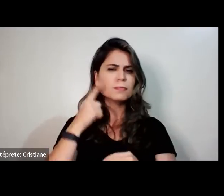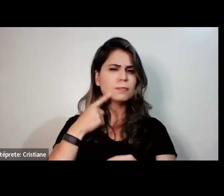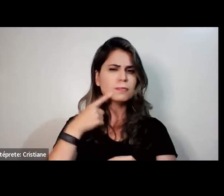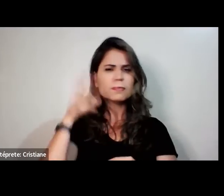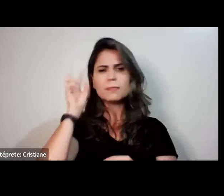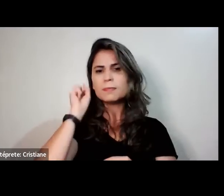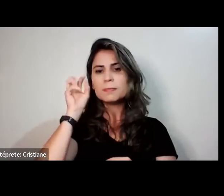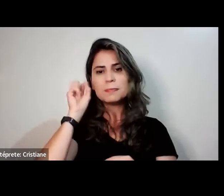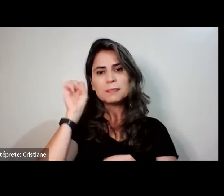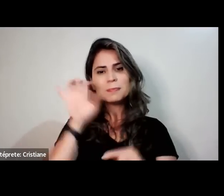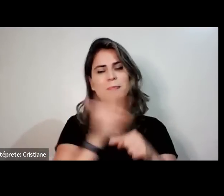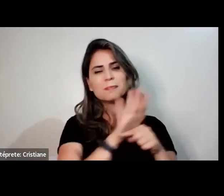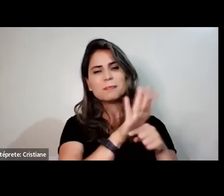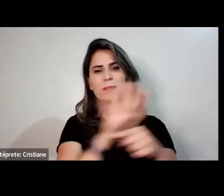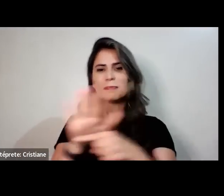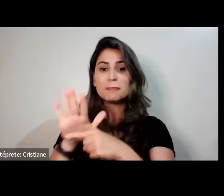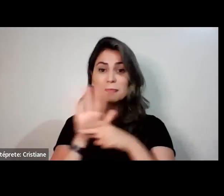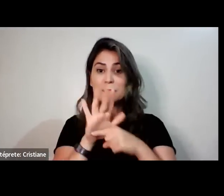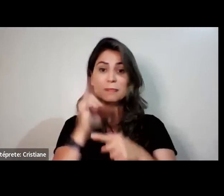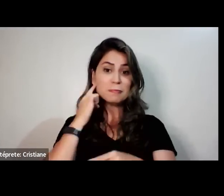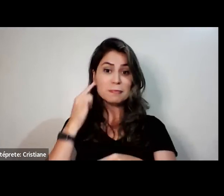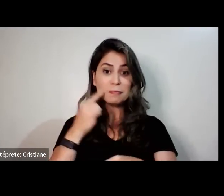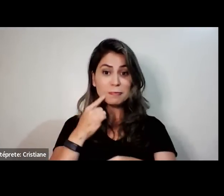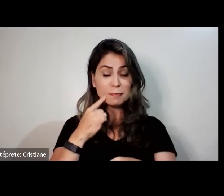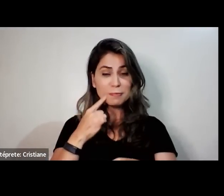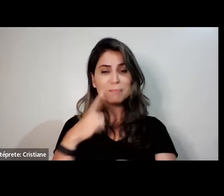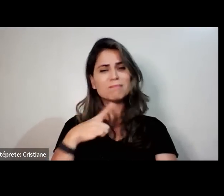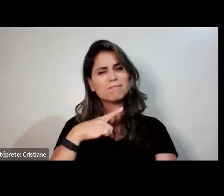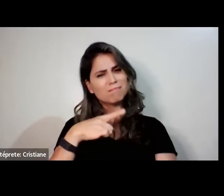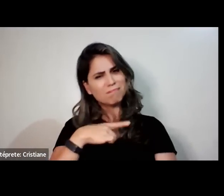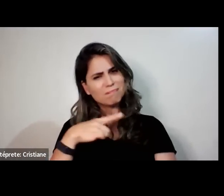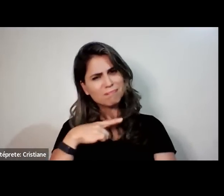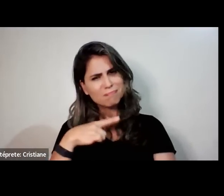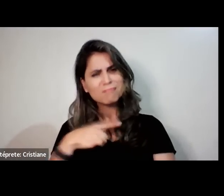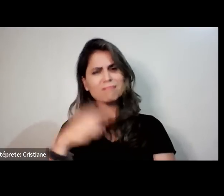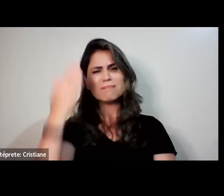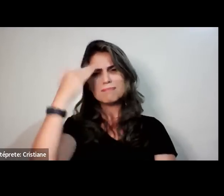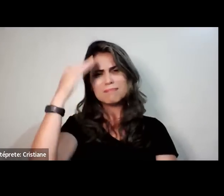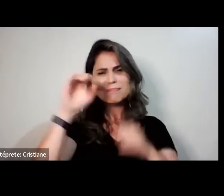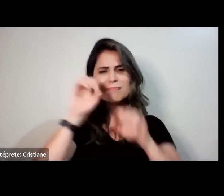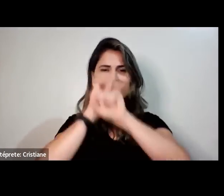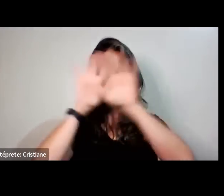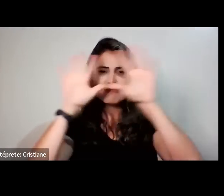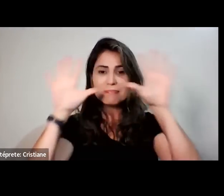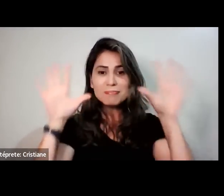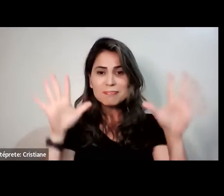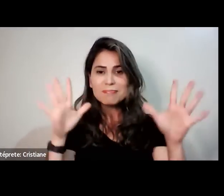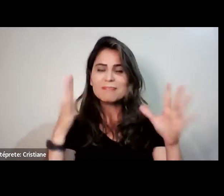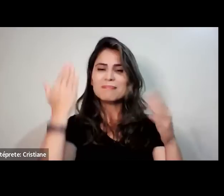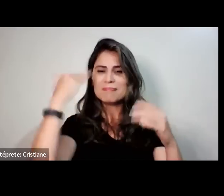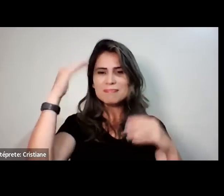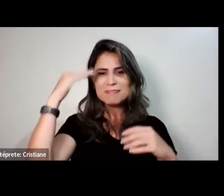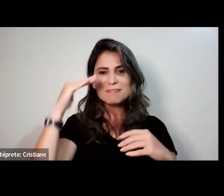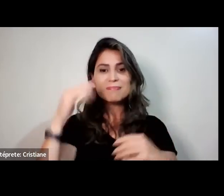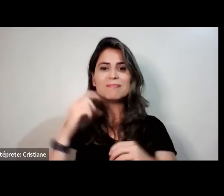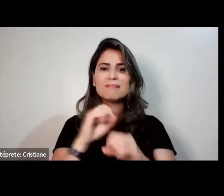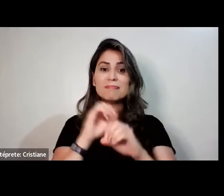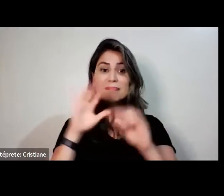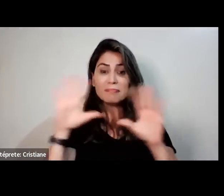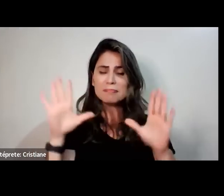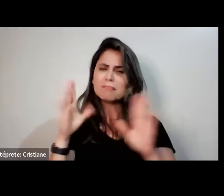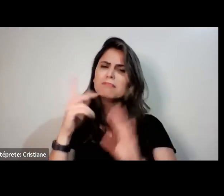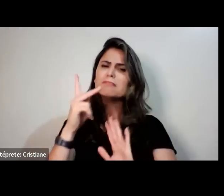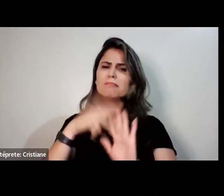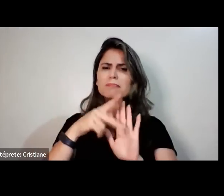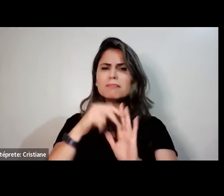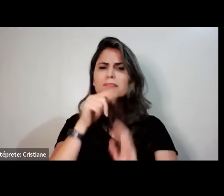a levar esse projeto a pessoas que precisam de ter a intérprete para entender por que realmente